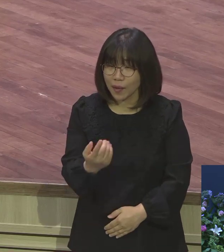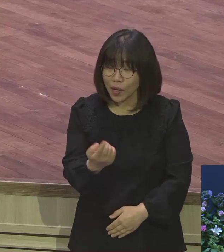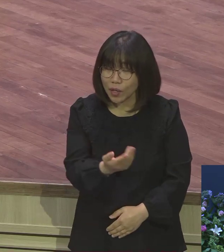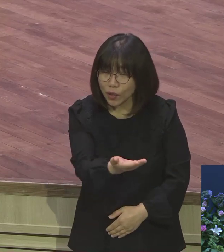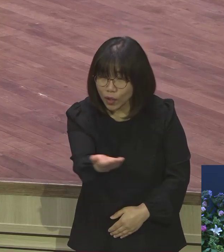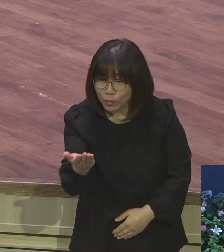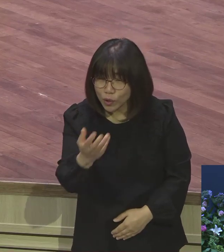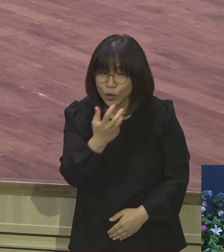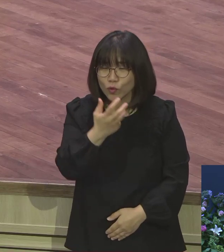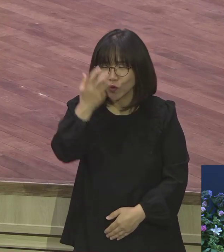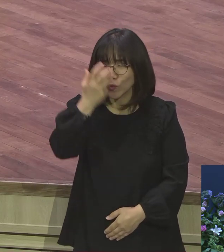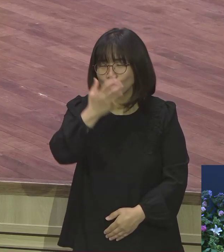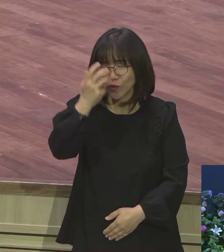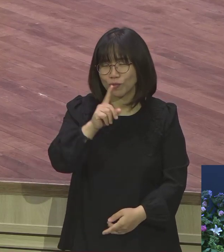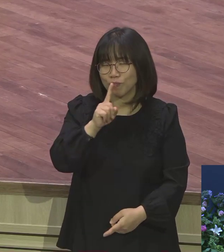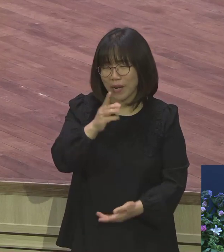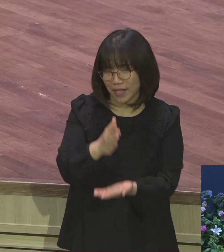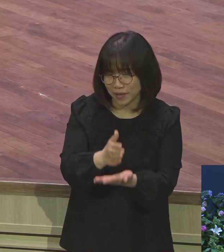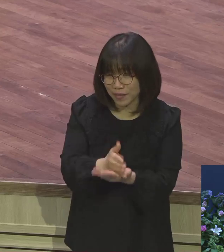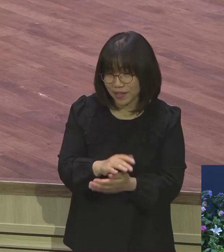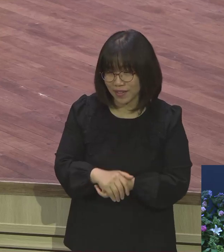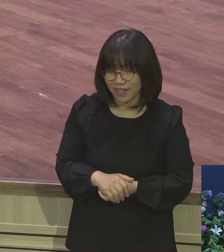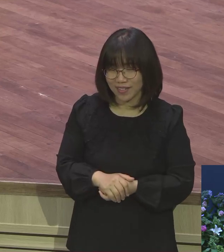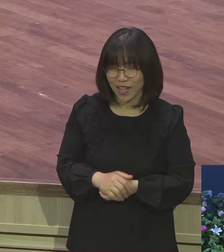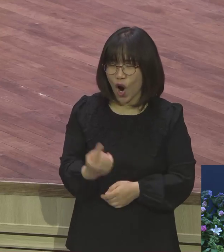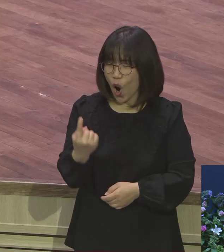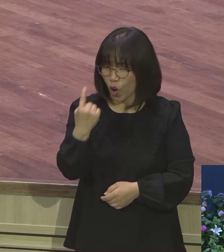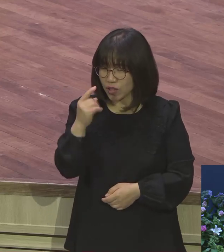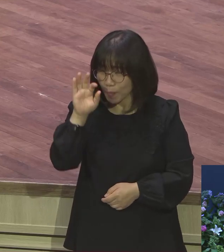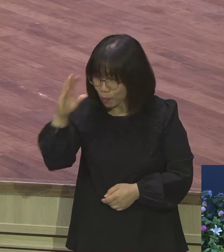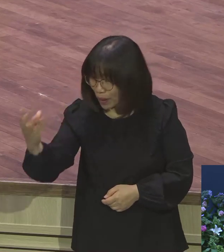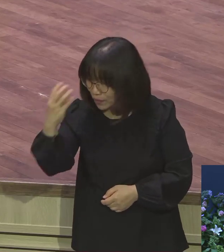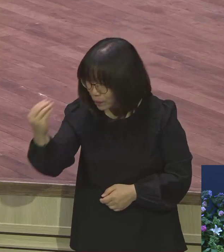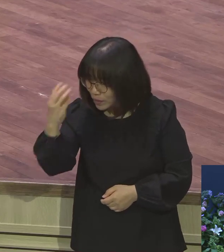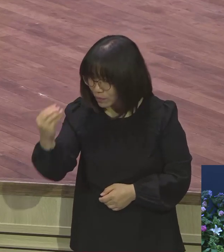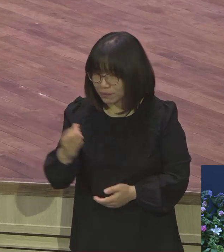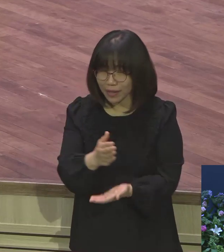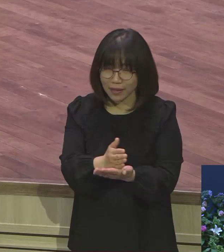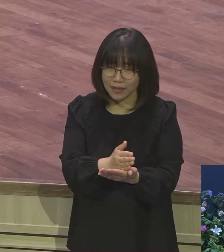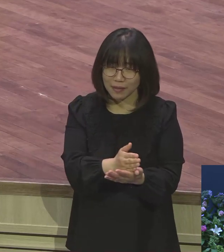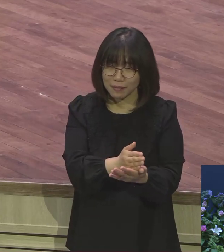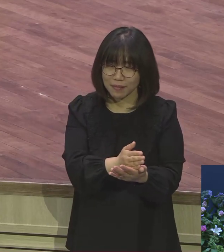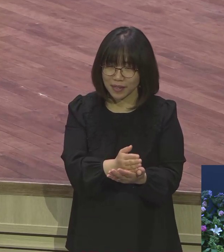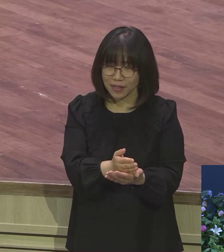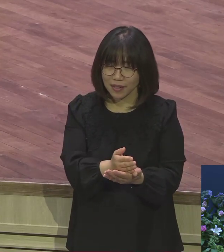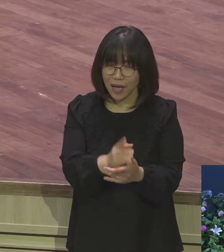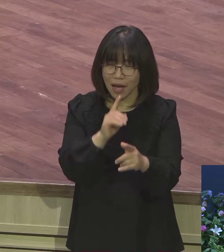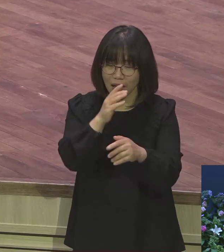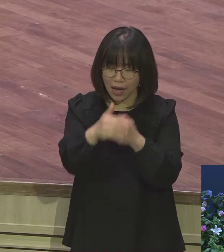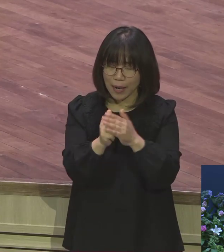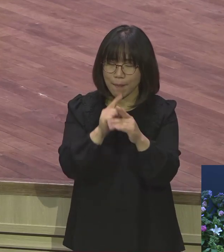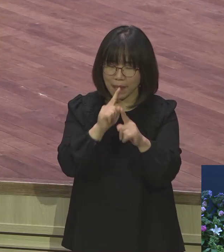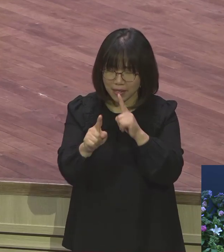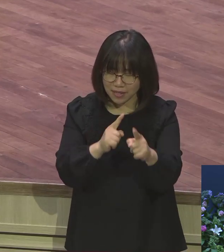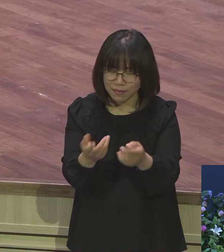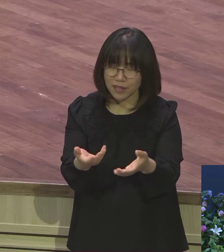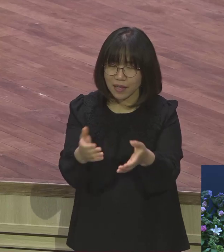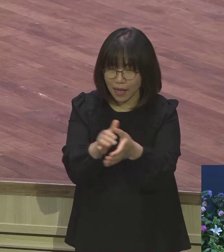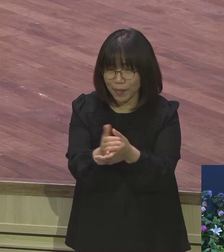하지 마세요 언제나 여러분은 말씀에 의해 아멘 말씀에 아멘 말씀에 의해서 하나님